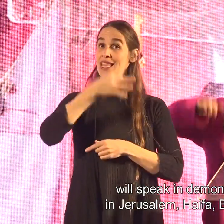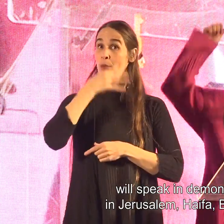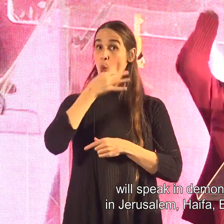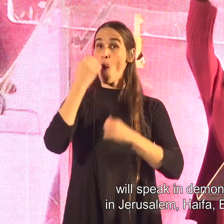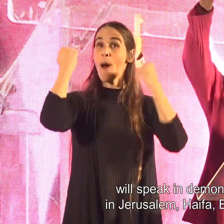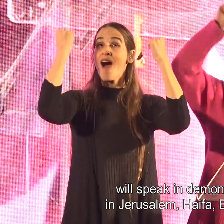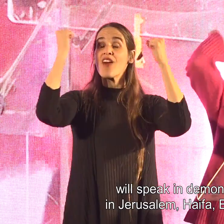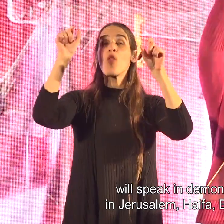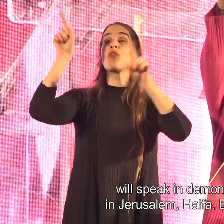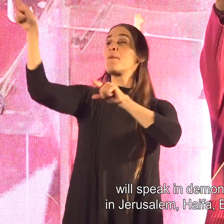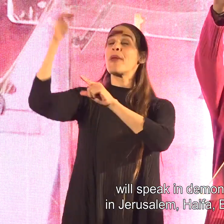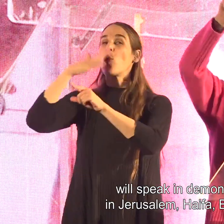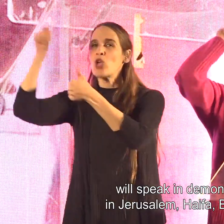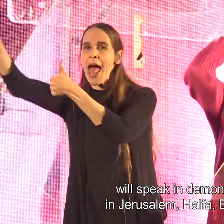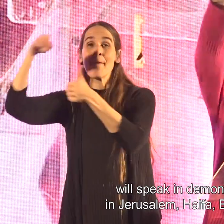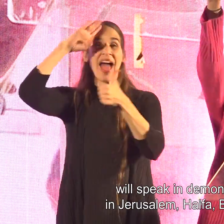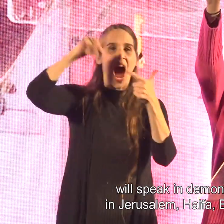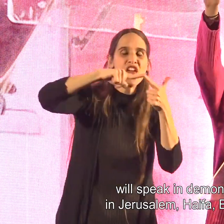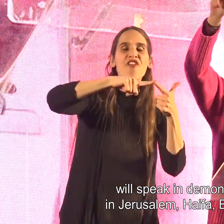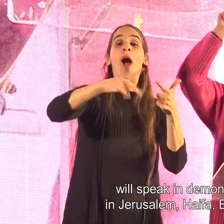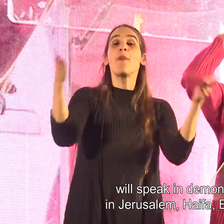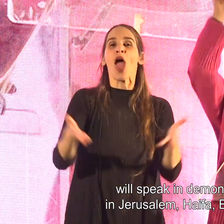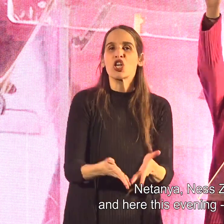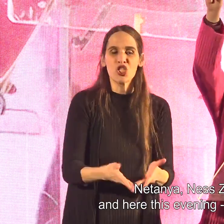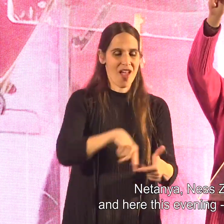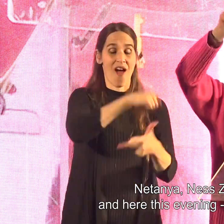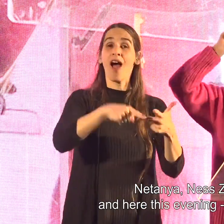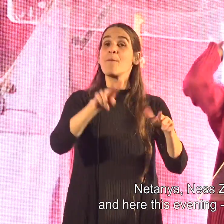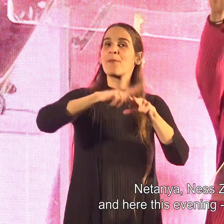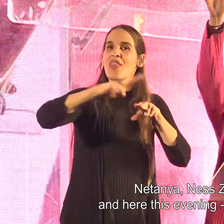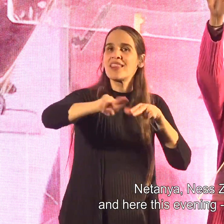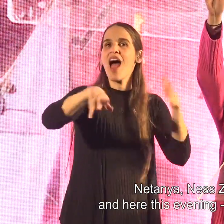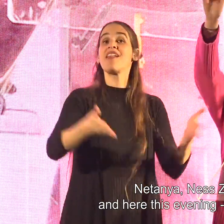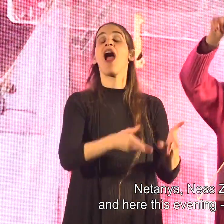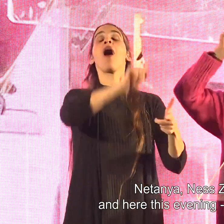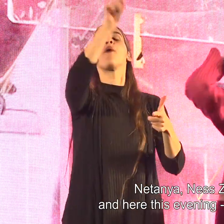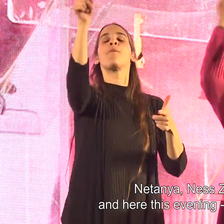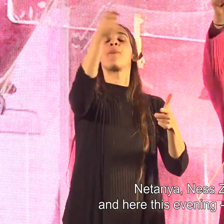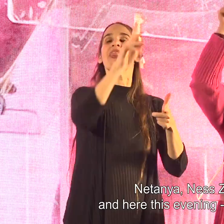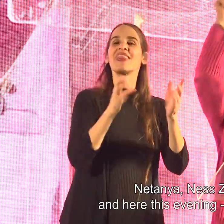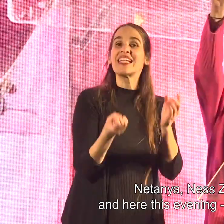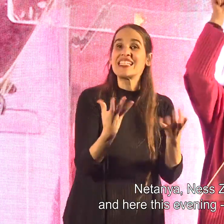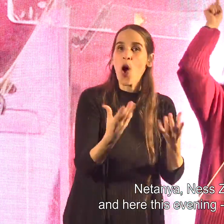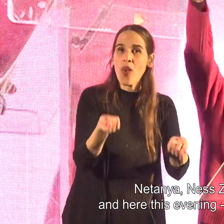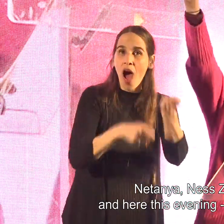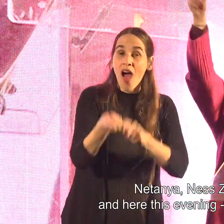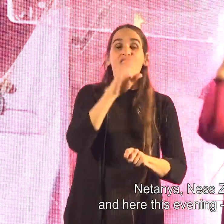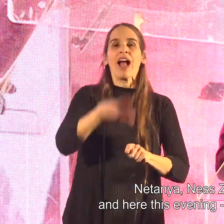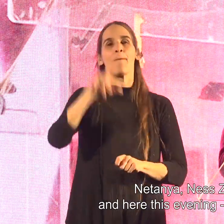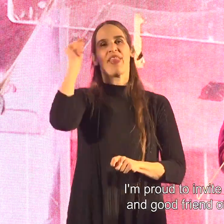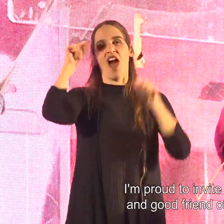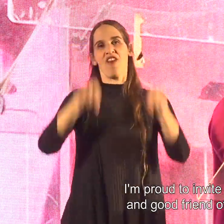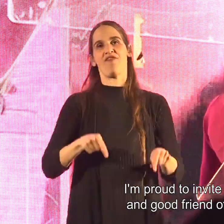בהפגנות בירושלים בחיפה בבר שבע בנתניה בנס ציונה וכאן הערב בתל